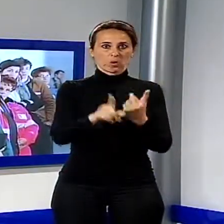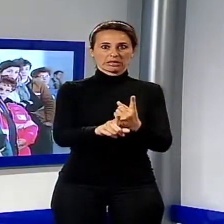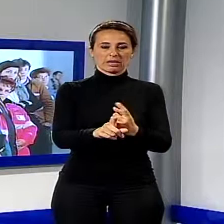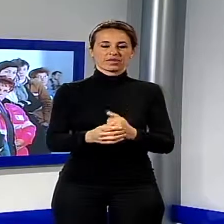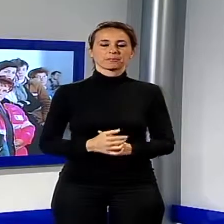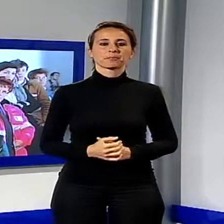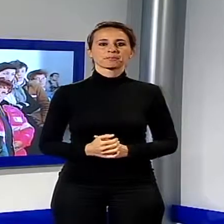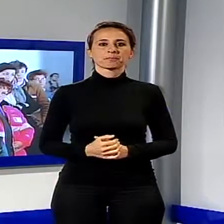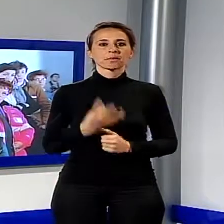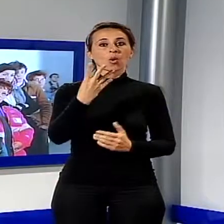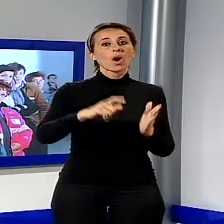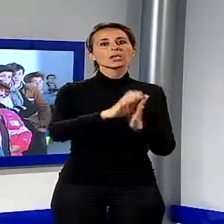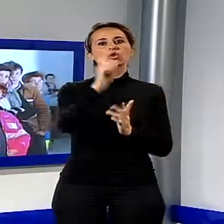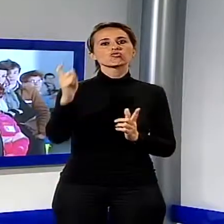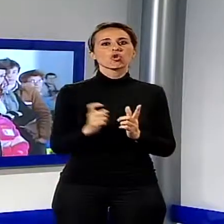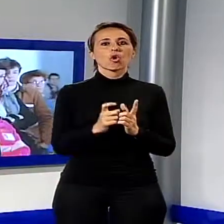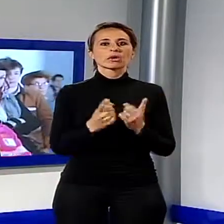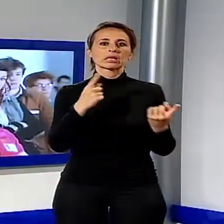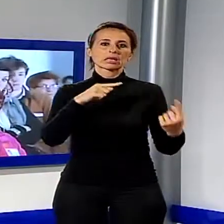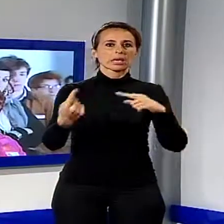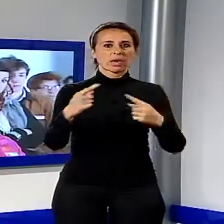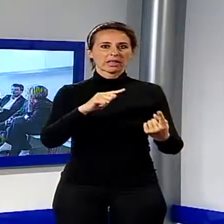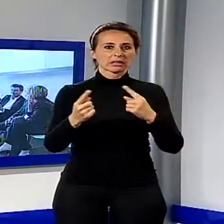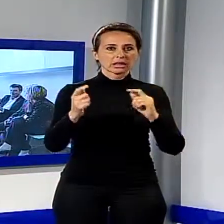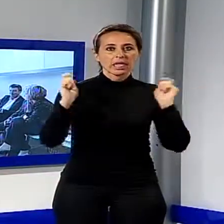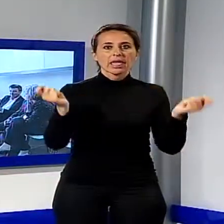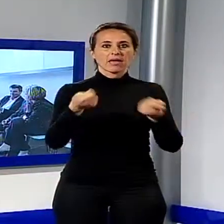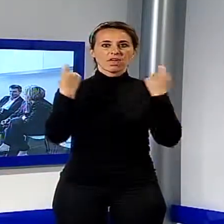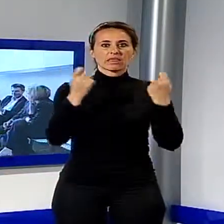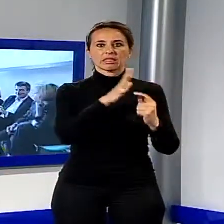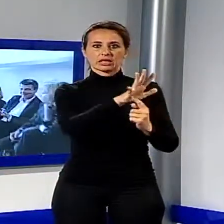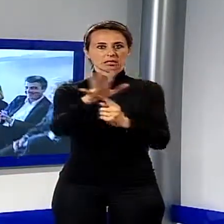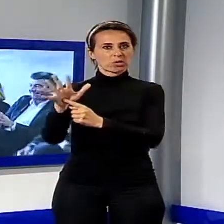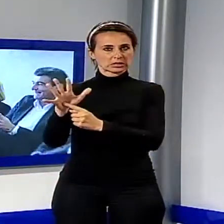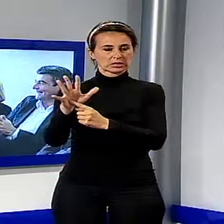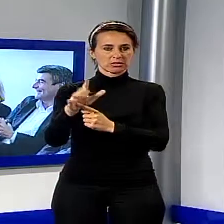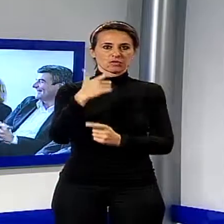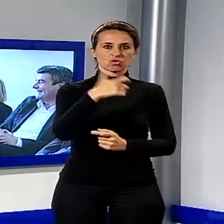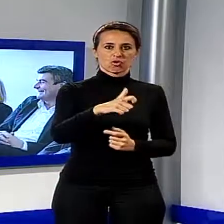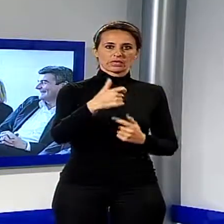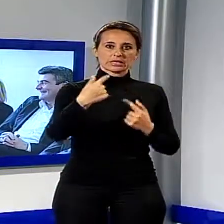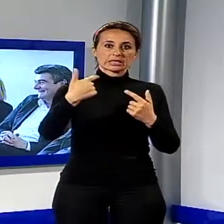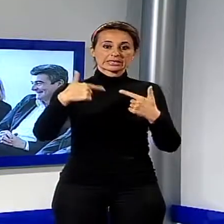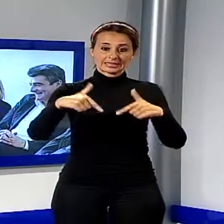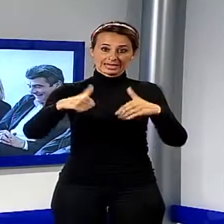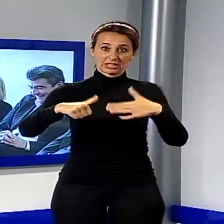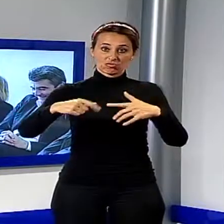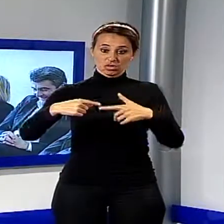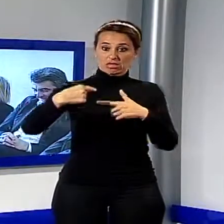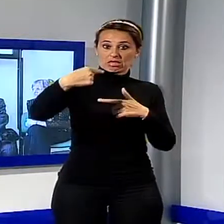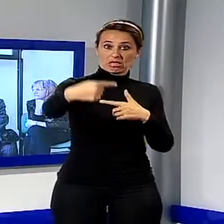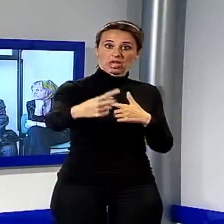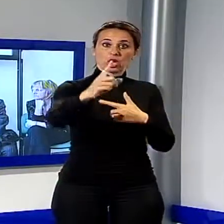Quattro giorni di dibattiti, eventi e dimostrazioni. Da giovedì 16 a domenica 19 aprile Lucca torna a